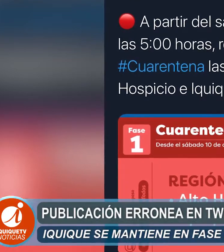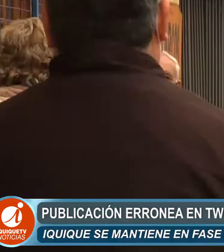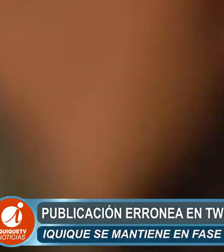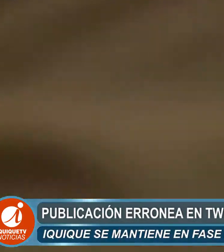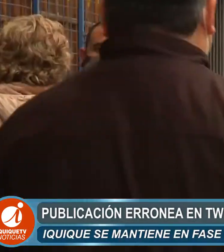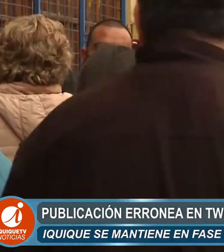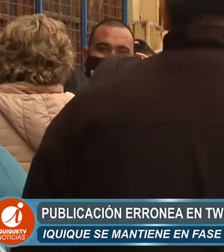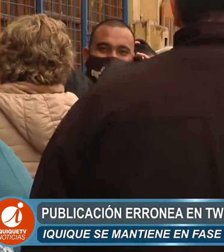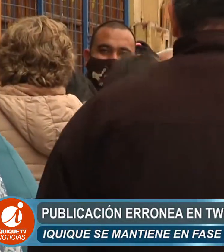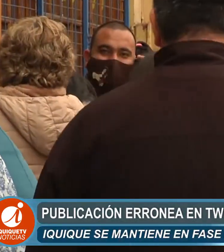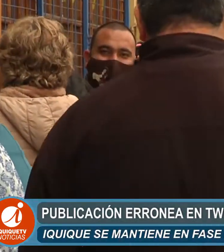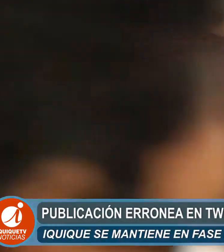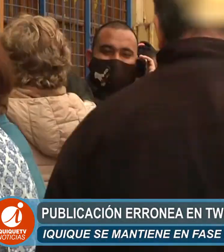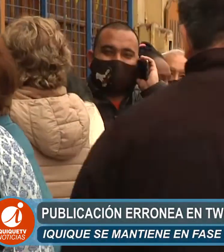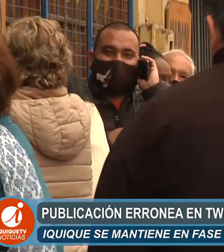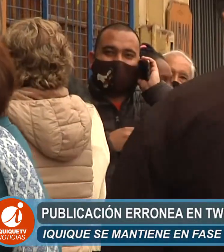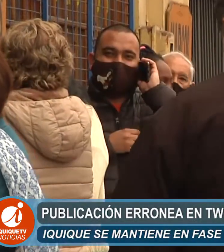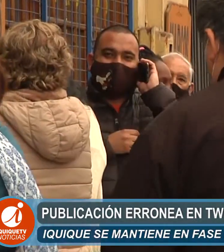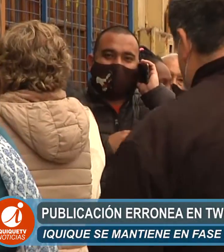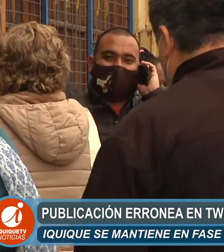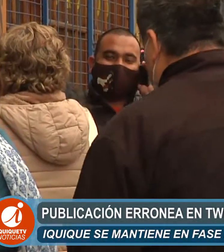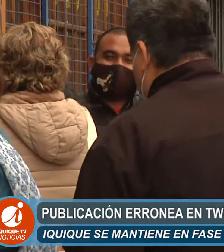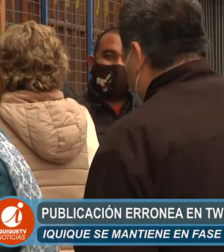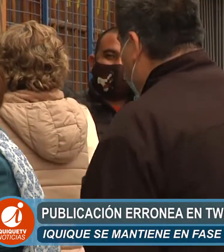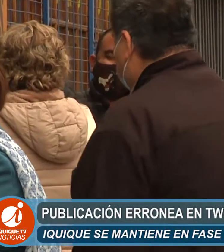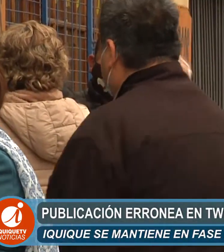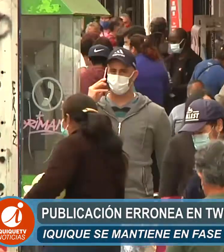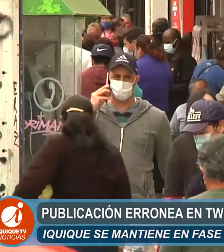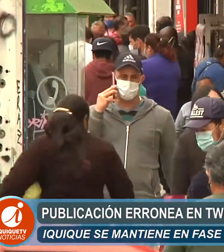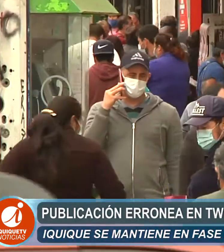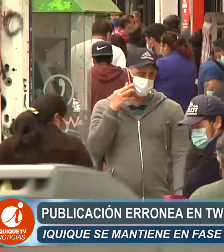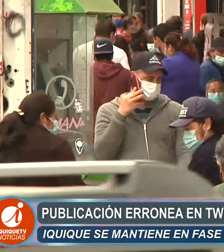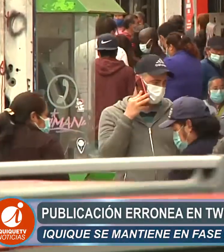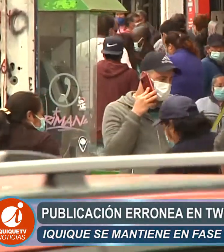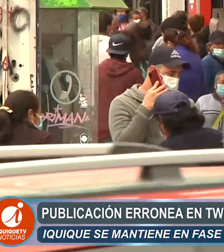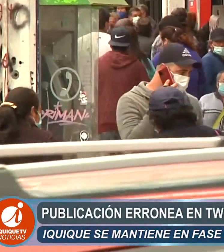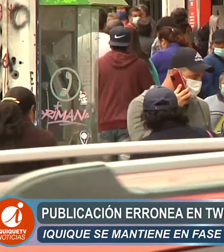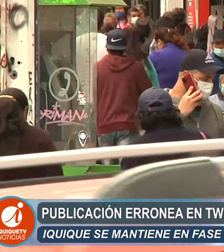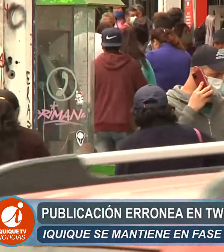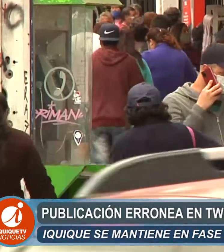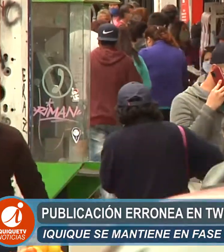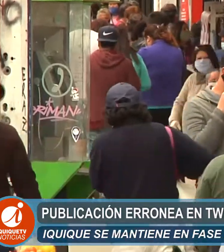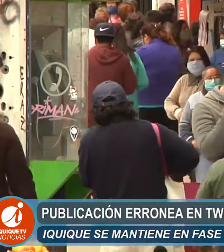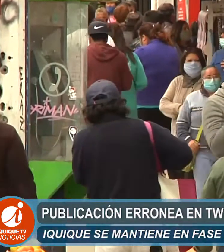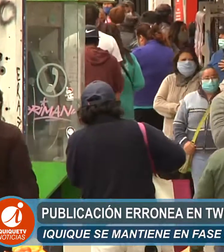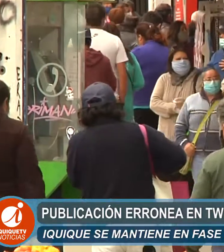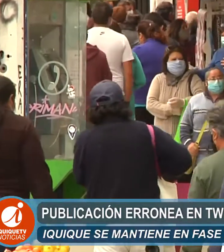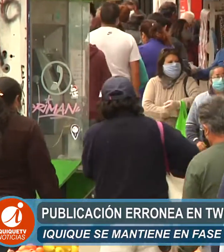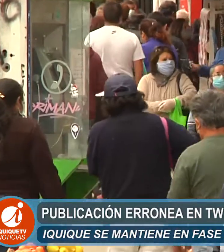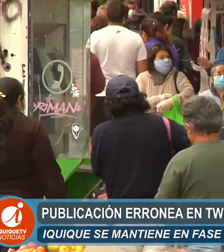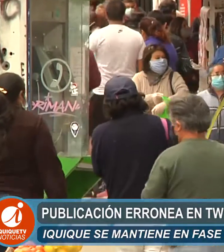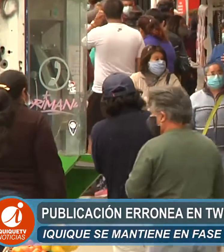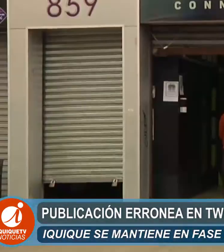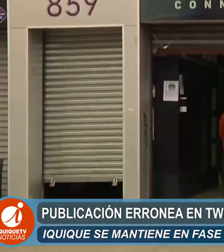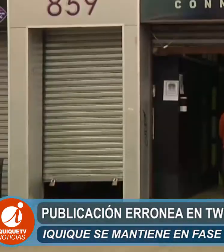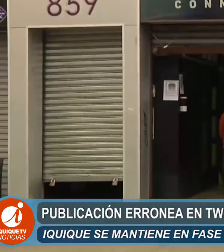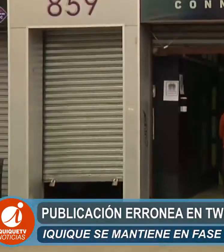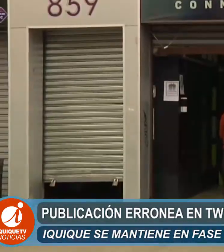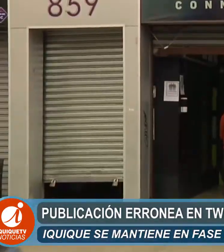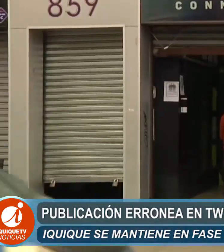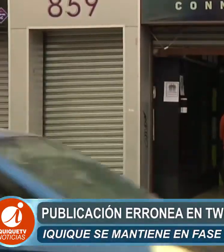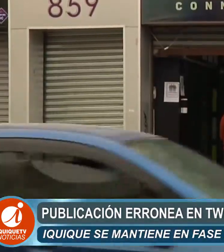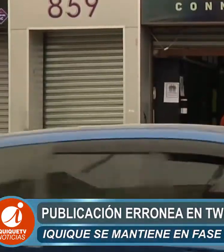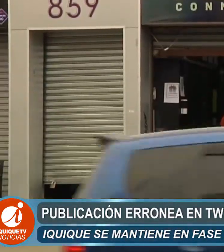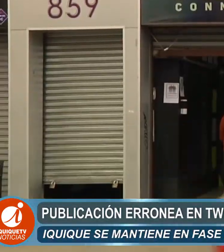que en ambas comunas la fase de transición recién comenzó este sábado 3 de octubre. La confusión se generó